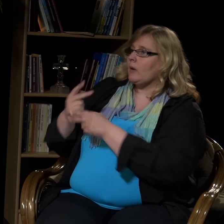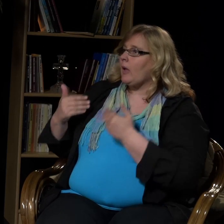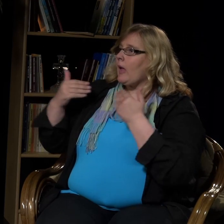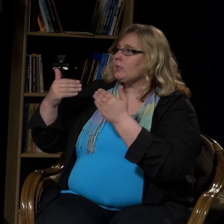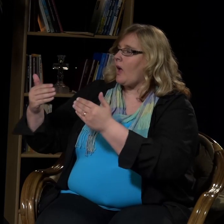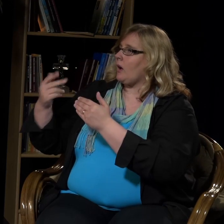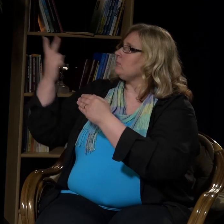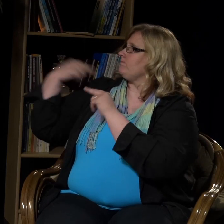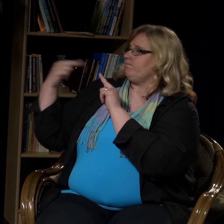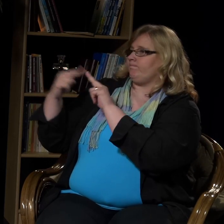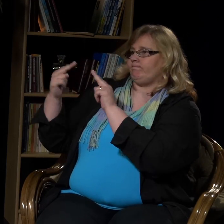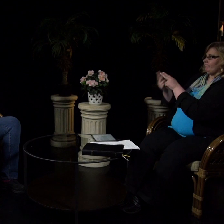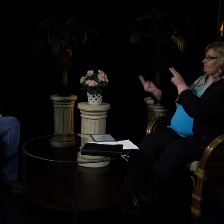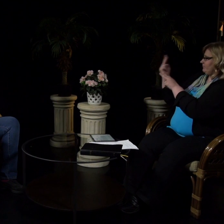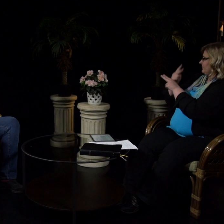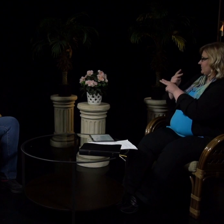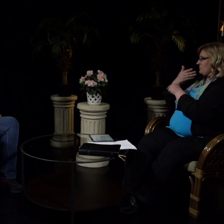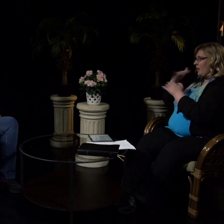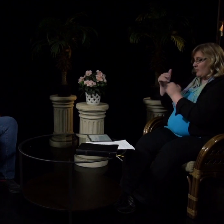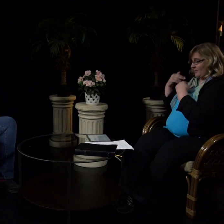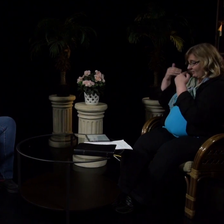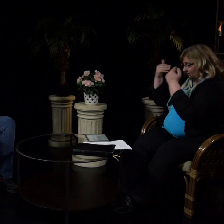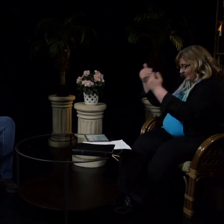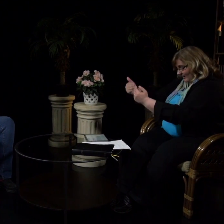meidän suhteemme Jumalaan kehittyy ja kasvaa.